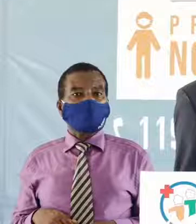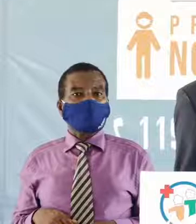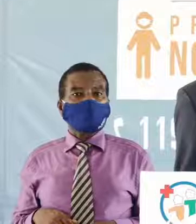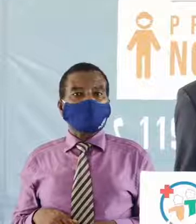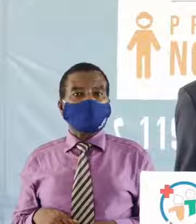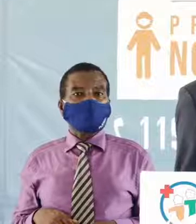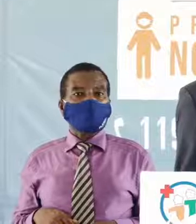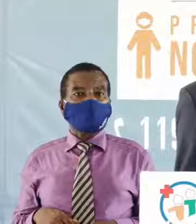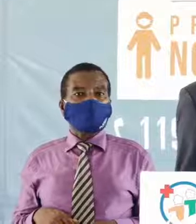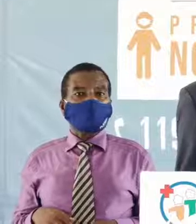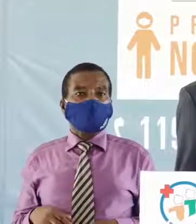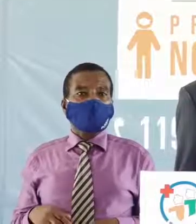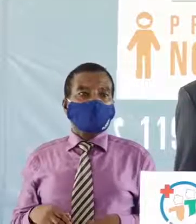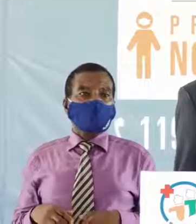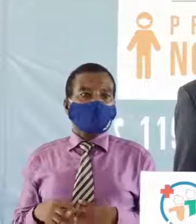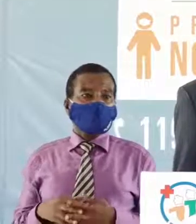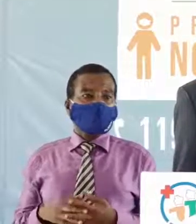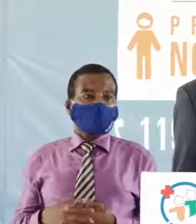véritablement nécessaire